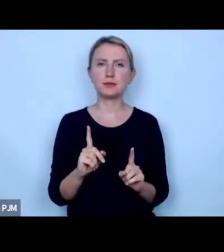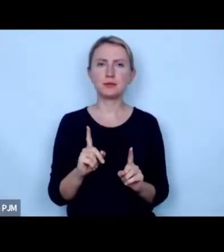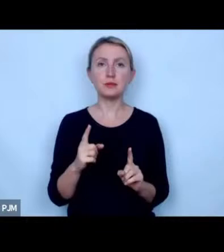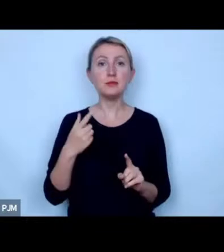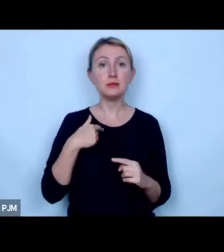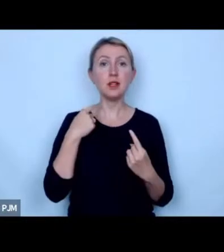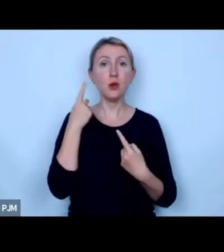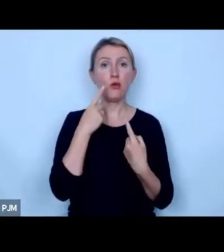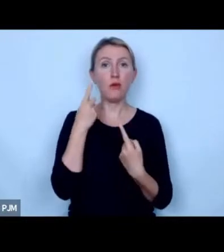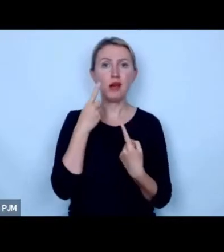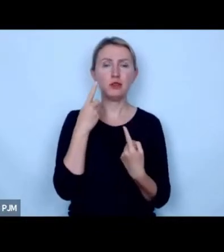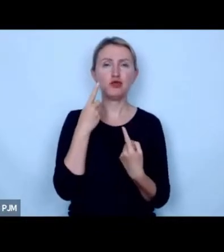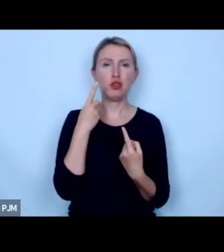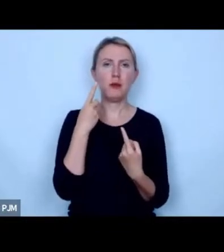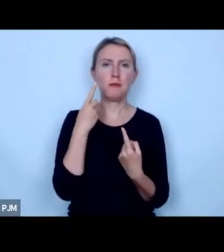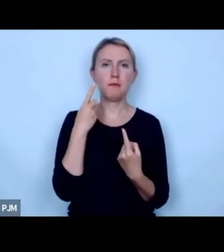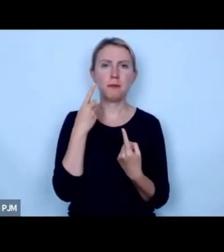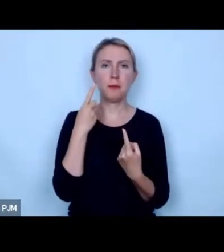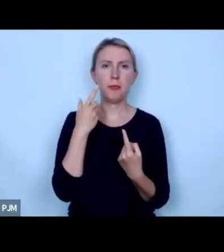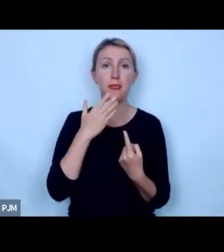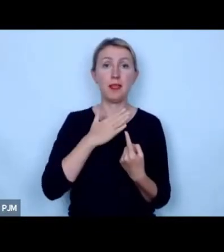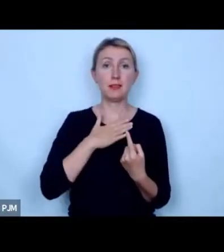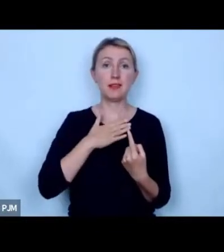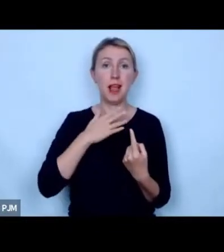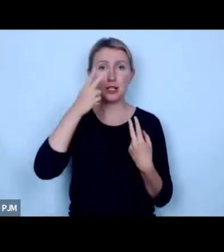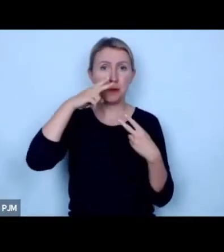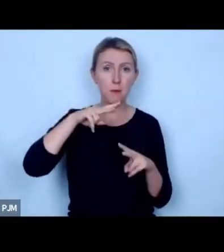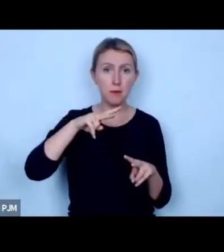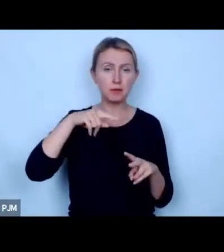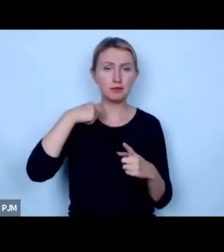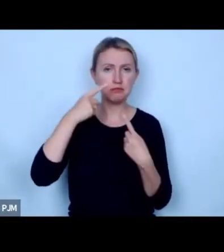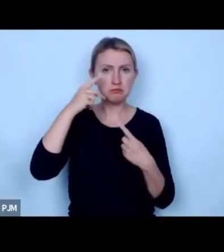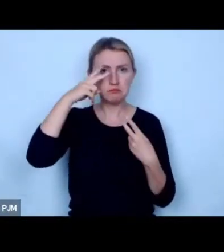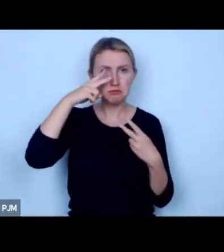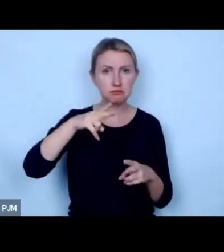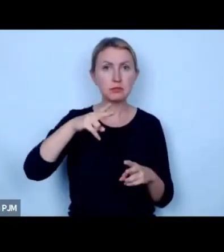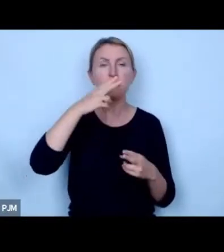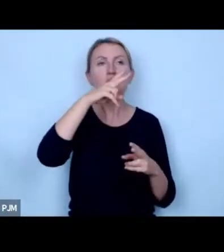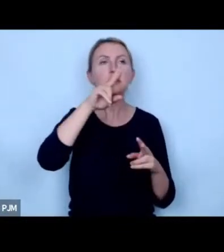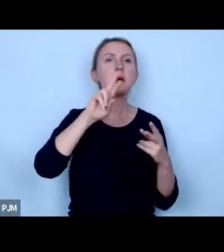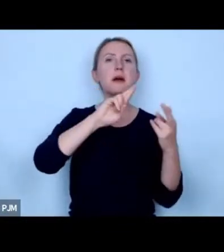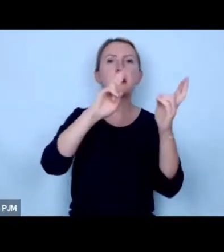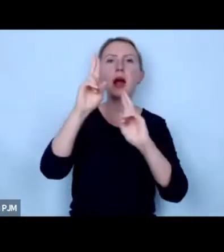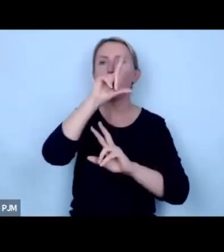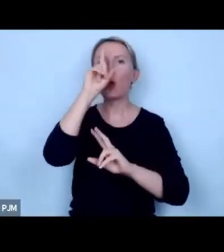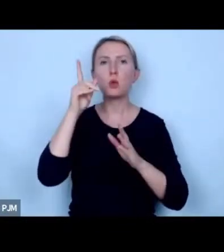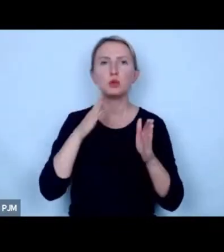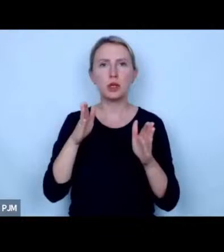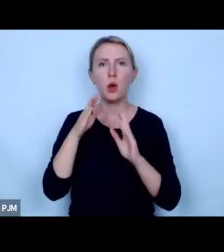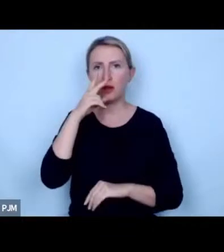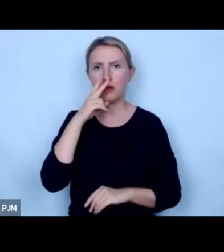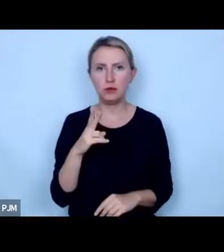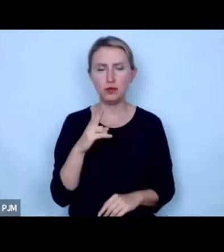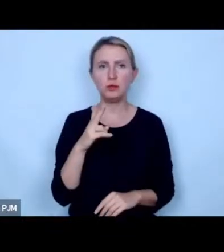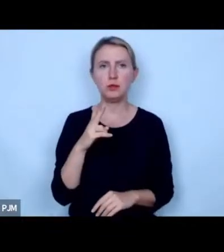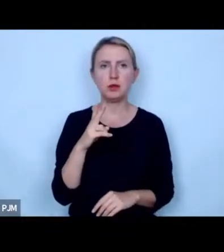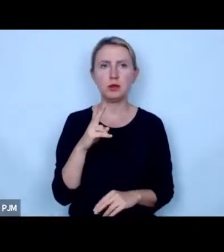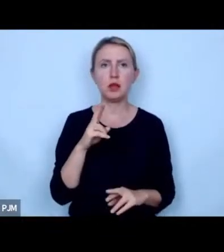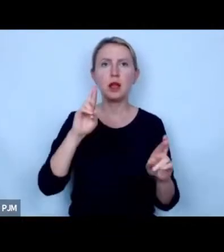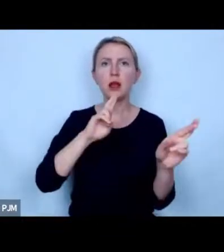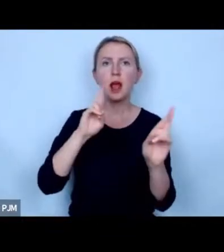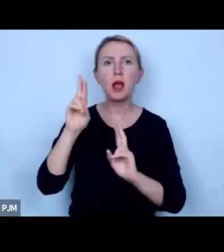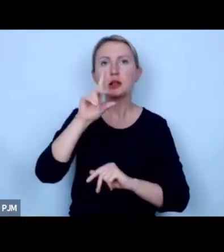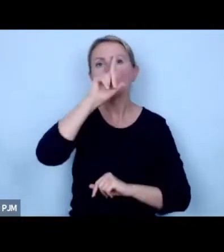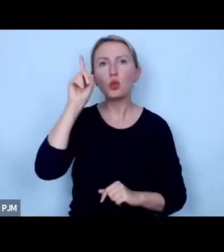uważam że z naszego punktu widzenia z tego jak spotykamy się z reakcją ludzi na ulicy i reakcją